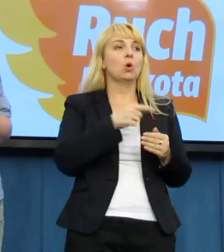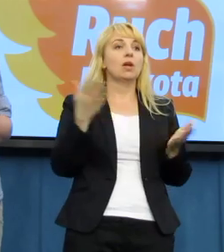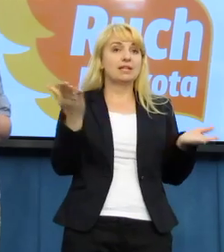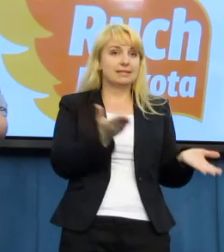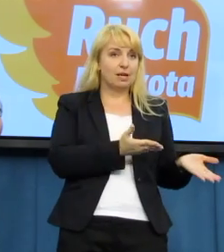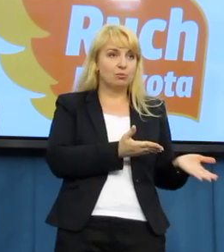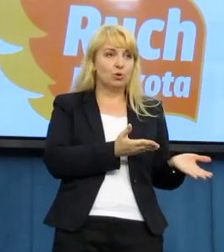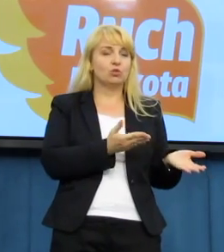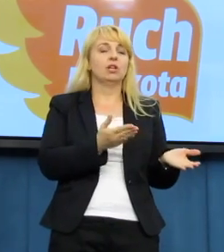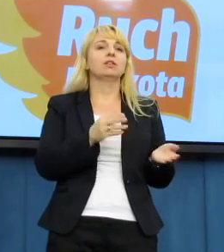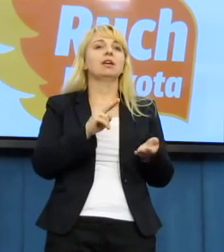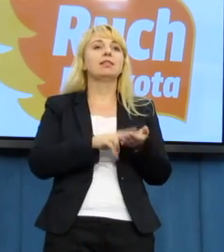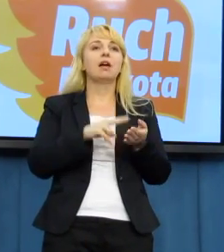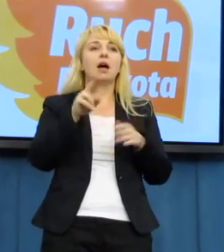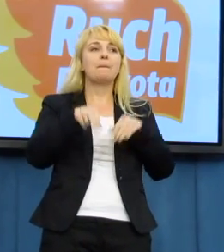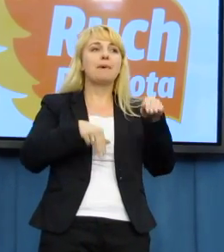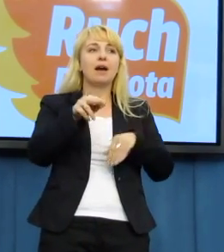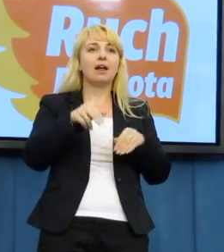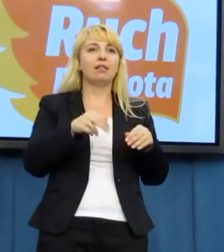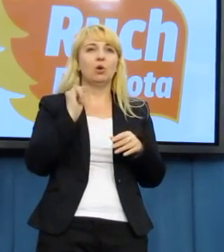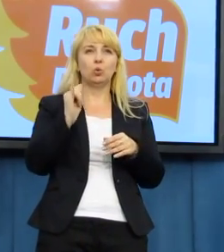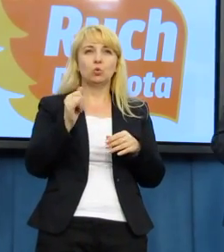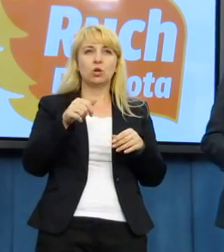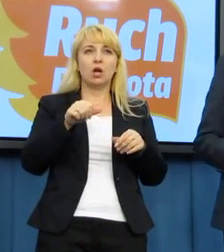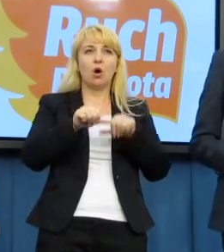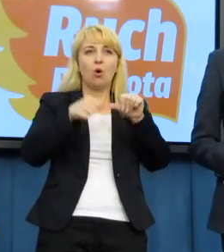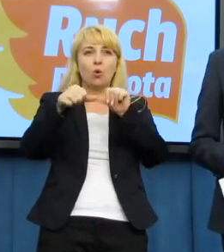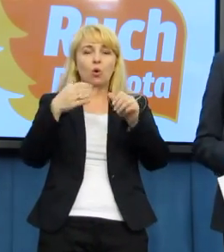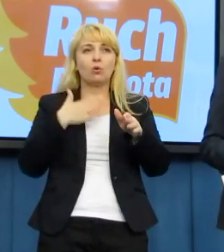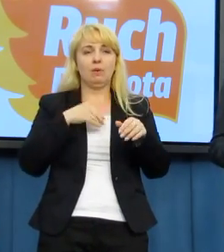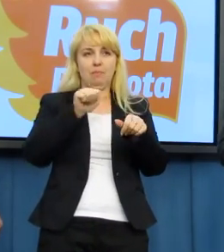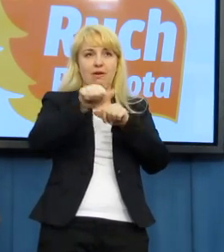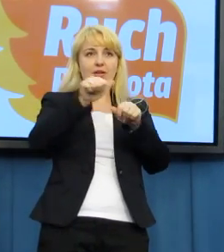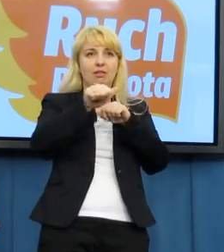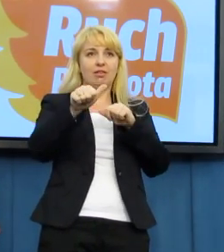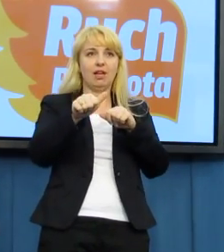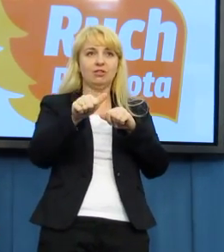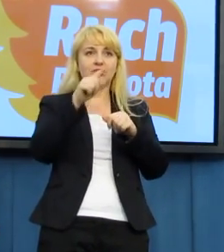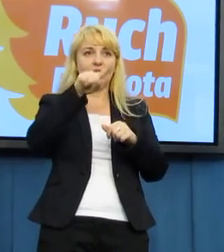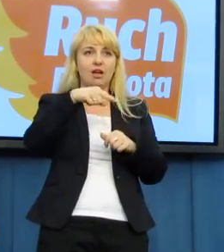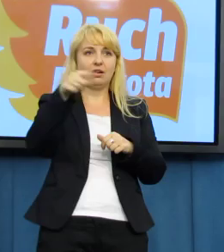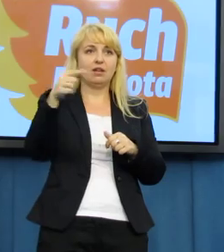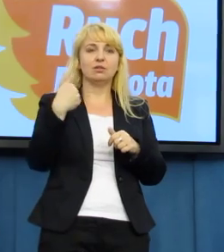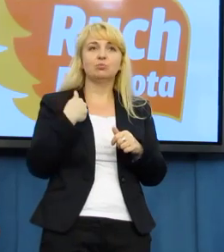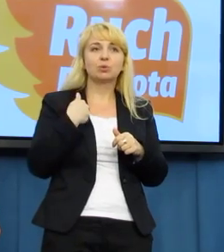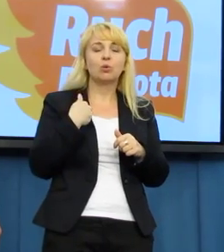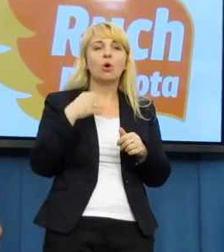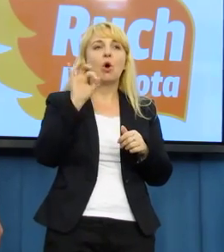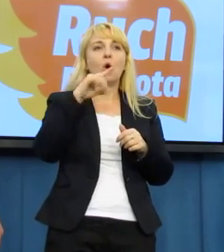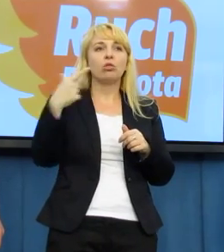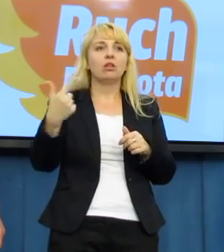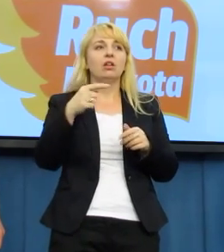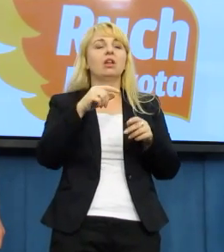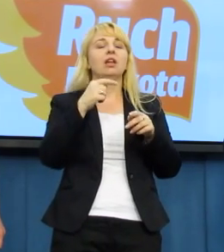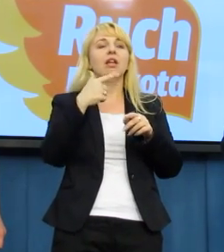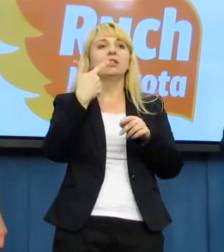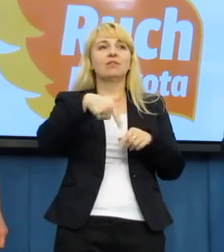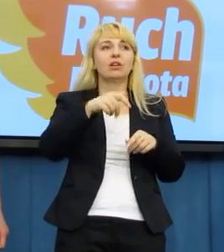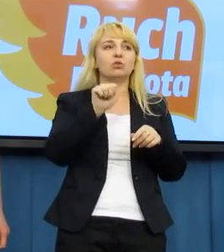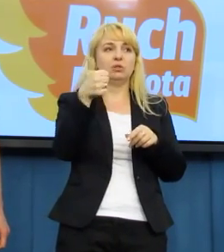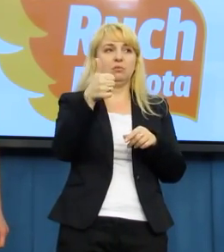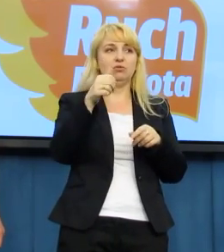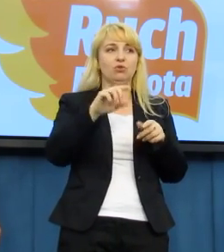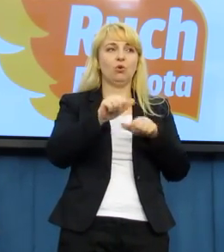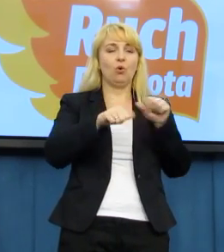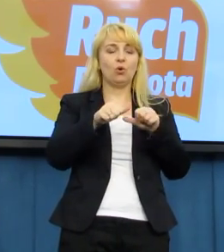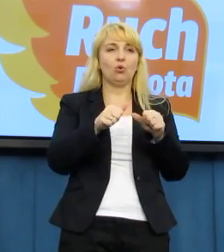na już, którą? Jedenastą Paradę Paradę Równości po raz jedenasty od 2001 roku. Jak już